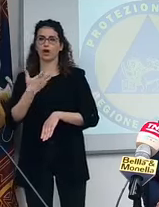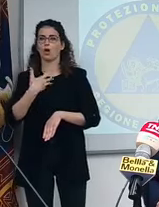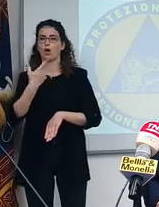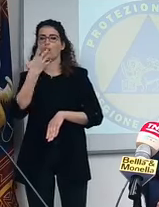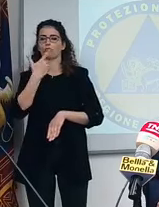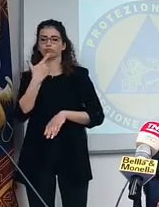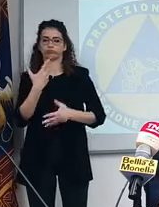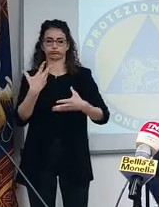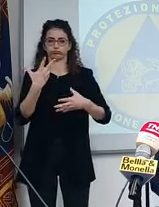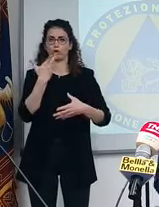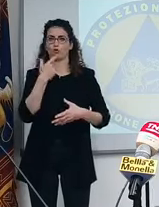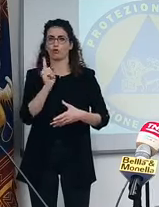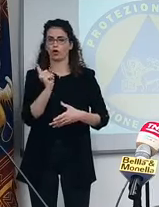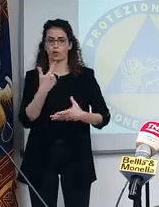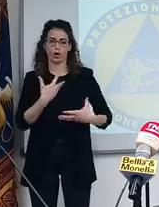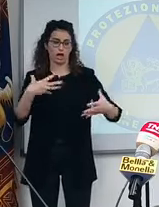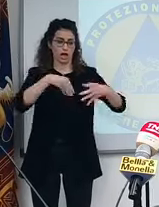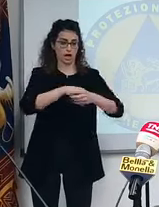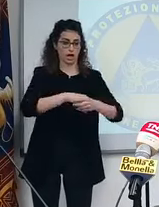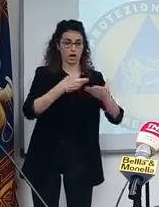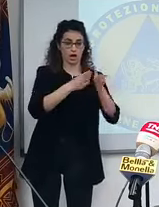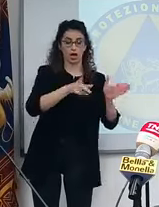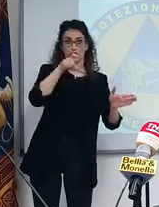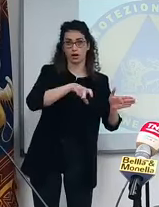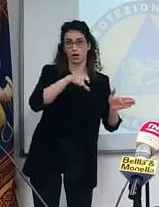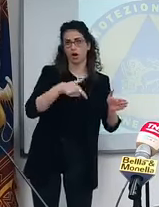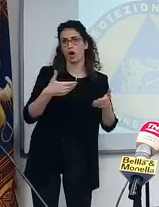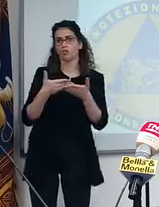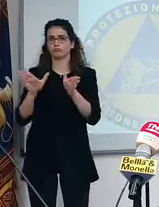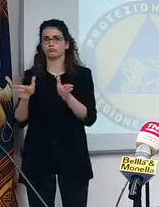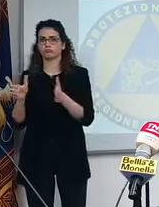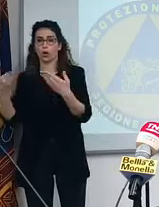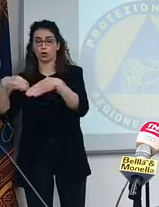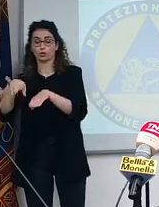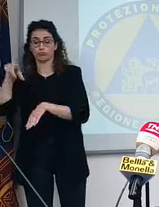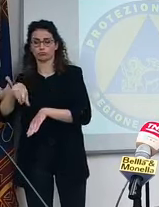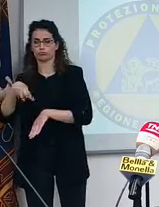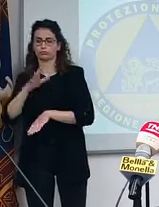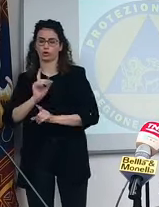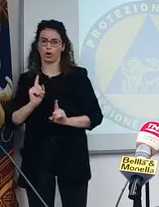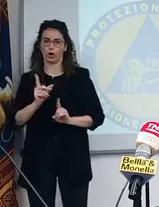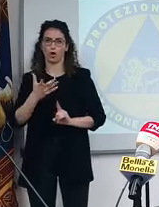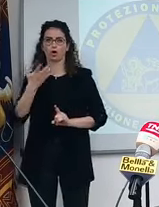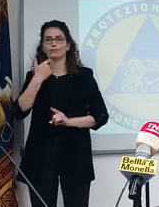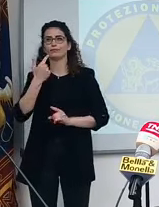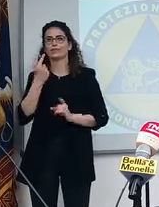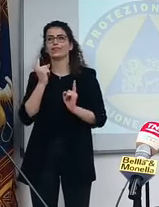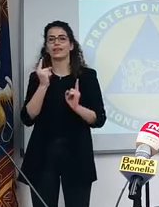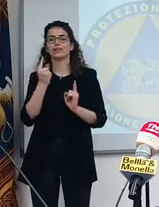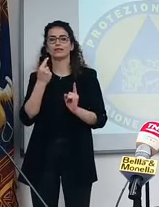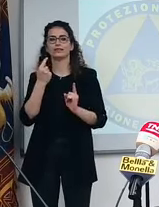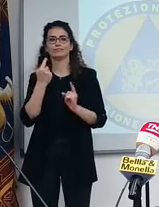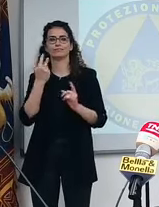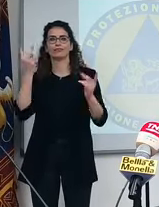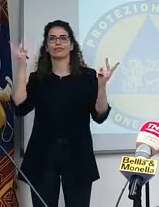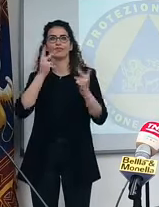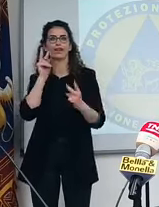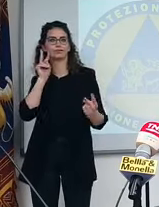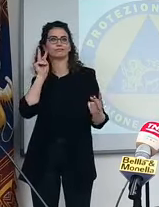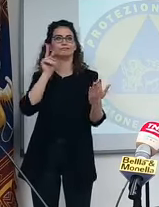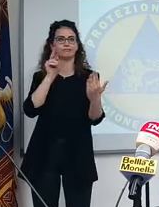con quelli che vogliono aprire tutto, intanto meno con quelli che vogliono chiudere tutto. Guardare in faccia la realtà. È iniziata la fase della convivenza con i virus.